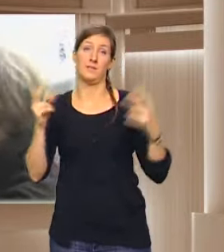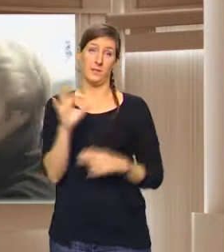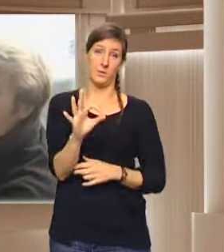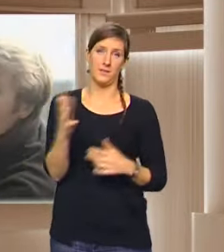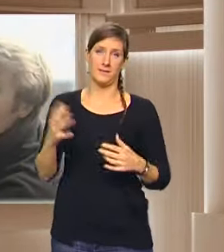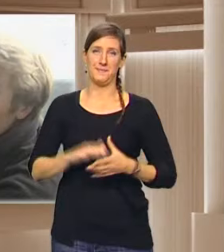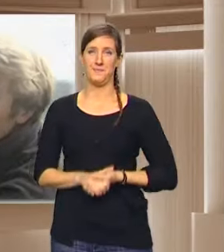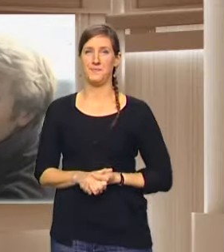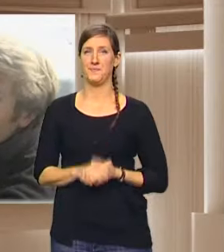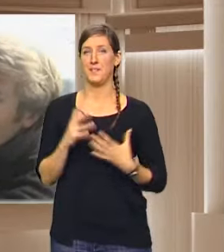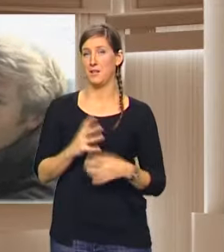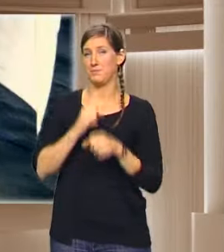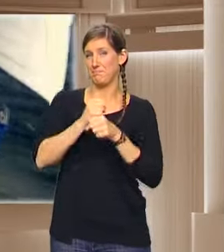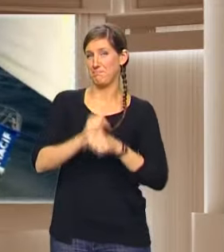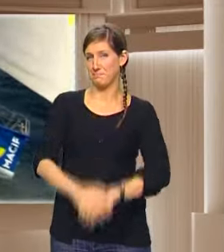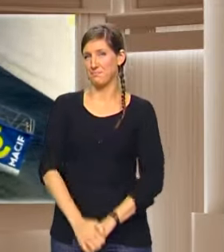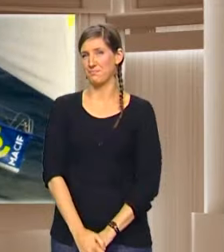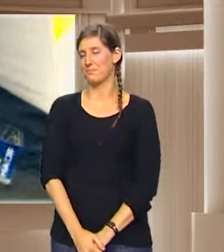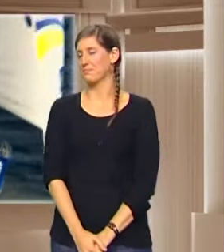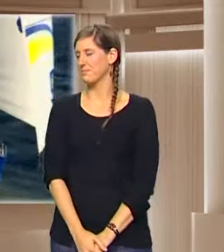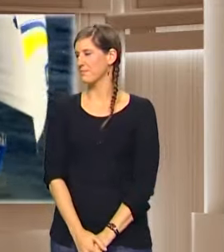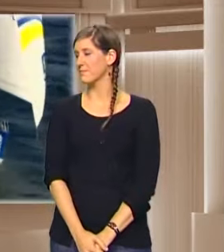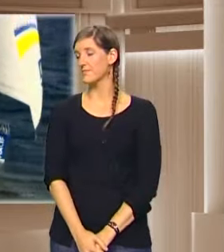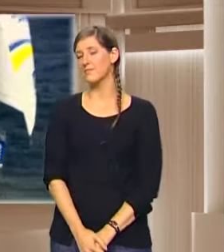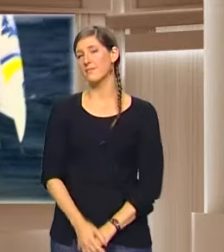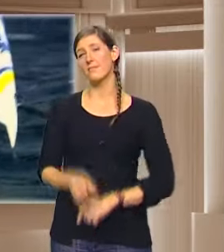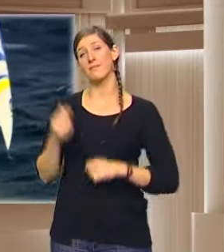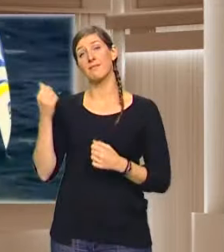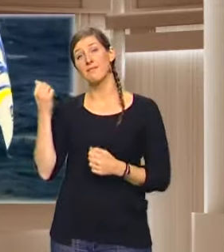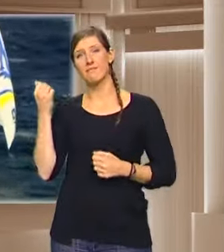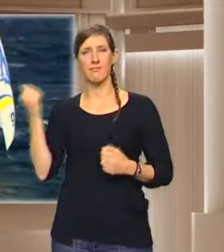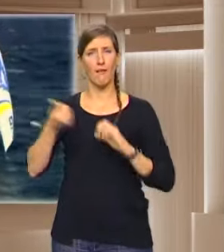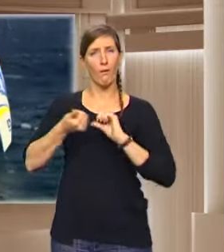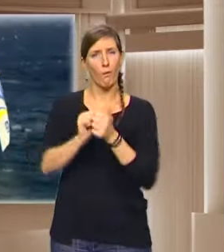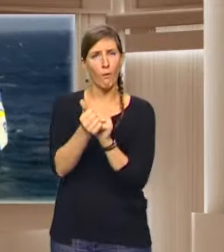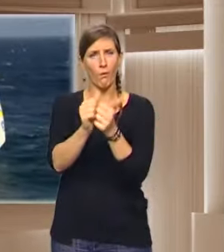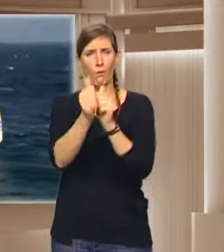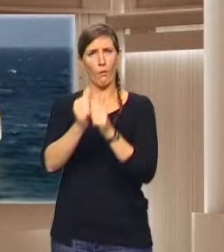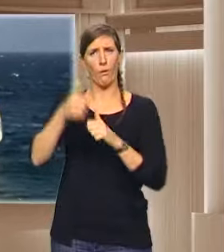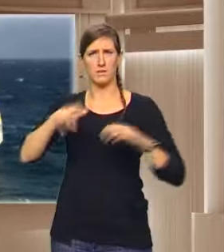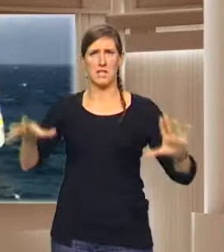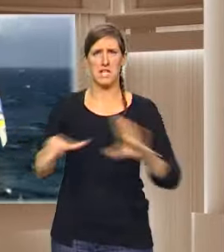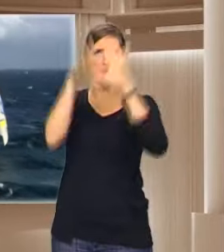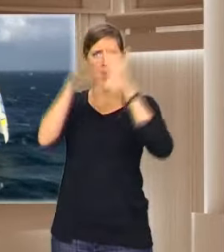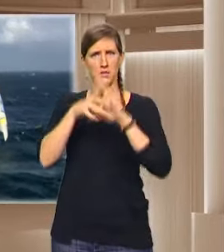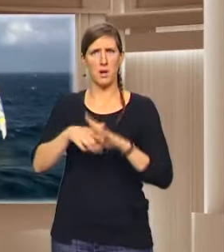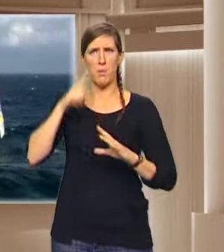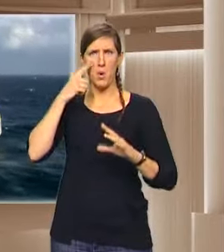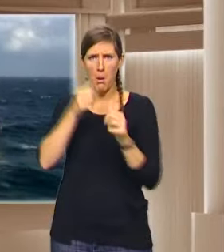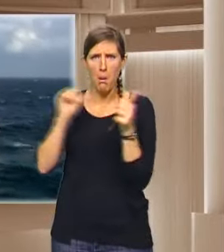toilettes, voilà, à près. Il est devenu la coqueluche de la course, une course qui s'est même transformée en projet